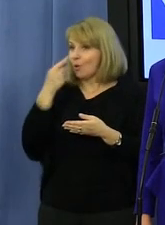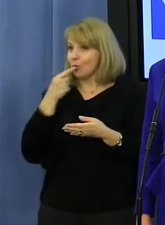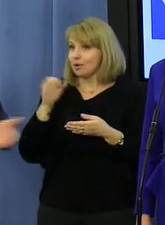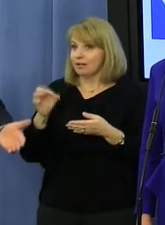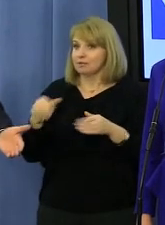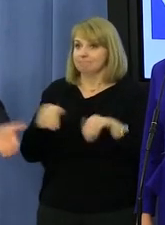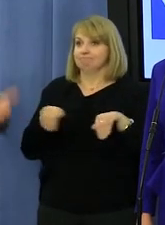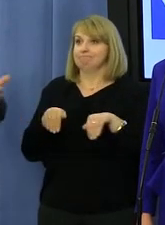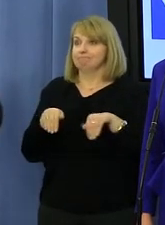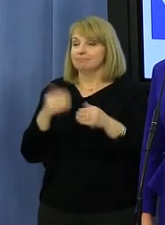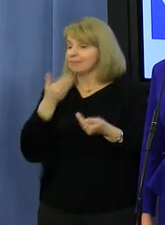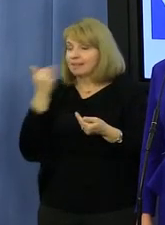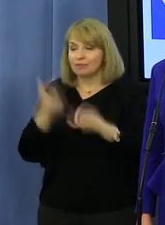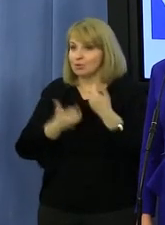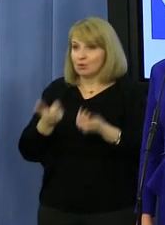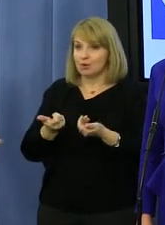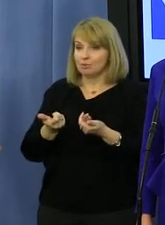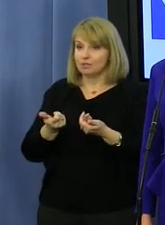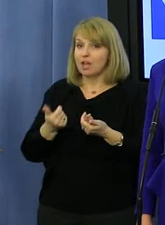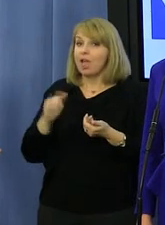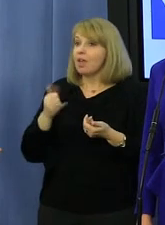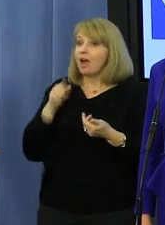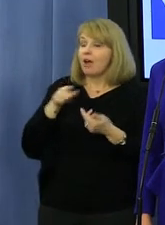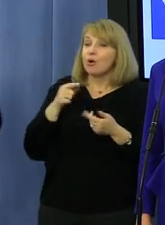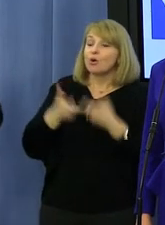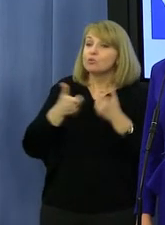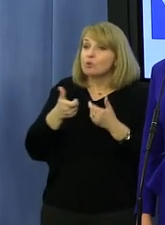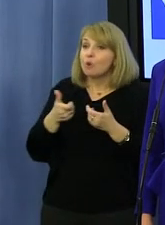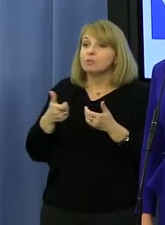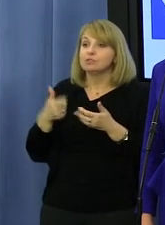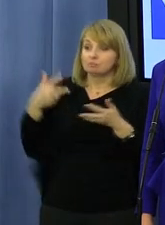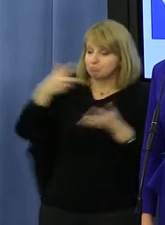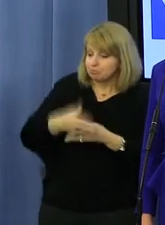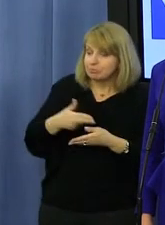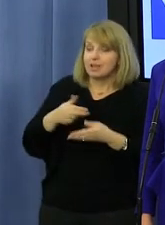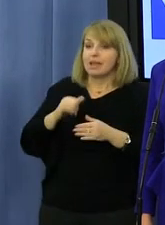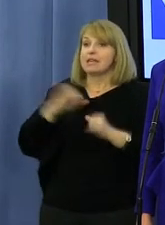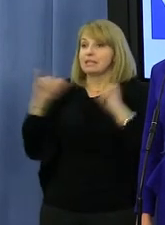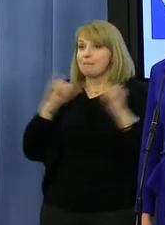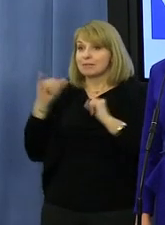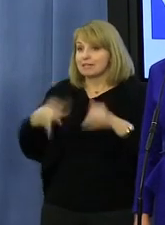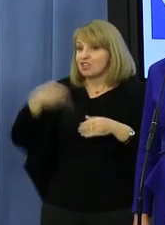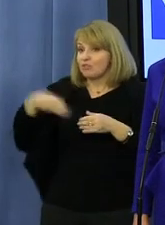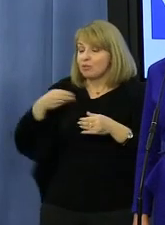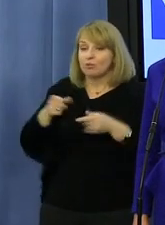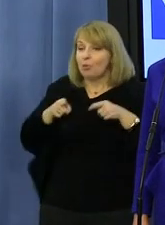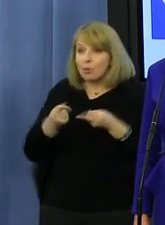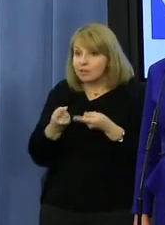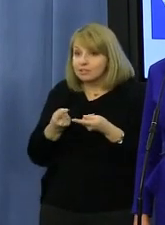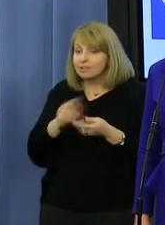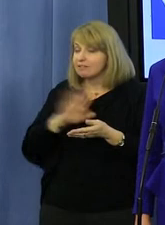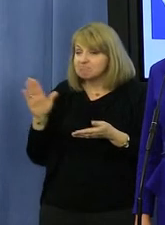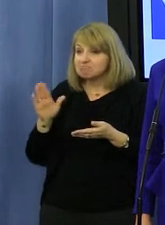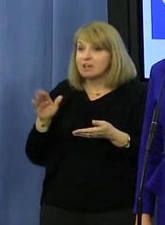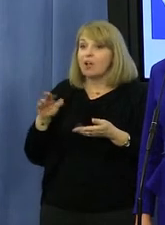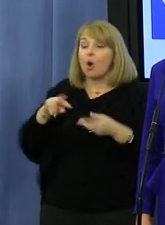niż dzisiaj ułatwienie im drogi, obcięcie tego wszystkiego. Nie muszą przyjeżdżać i nie muszą się wytłumaczyć z tego, co zrobili. To jest typowe dla PiS-u. Znaczy zawsze